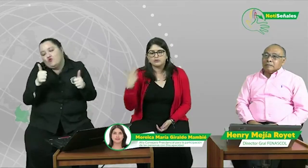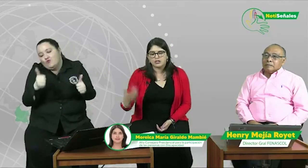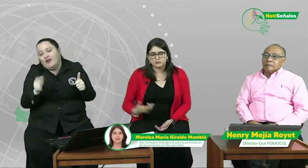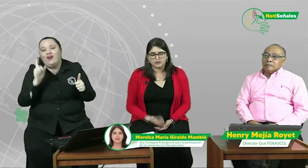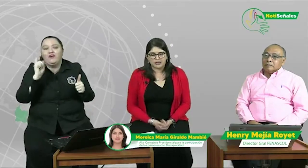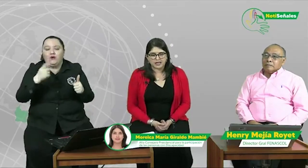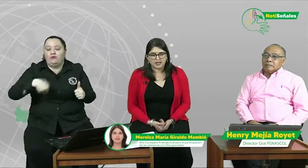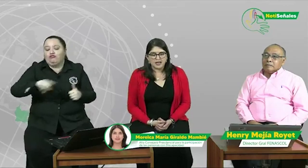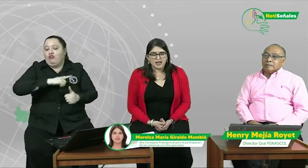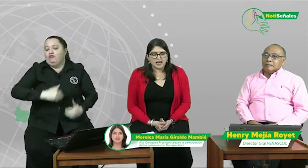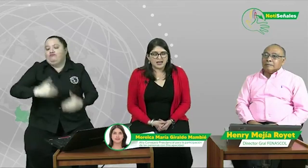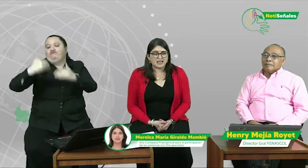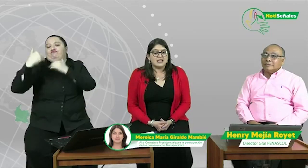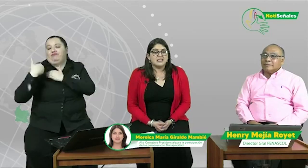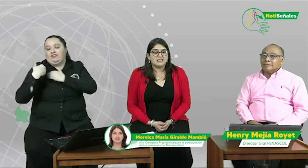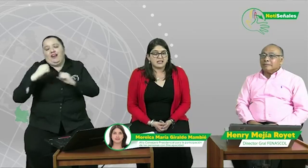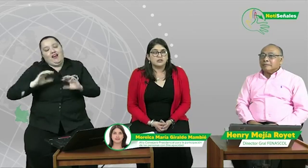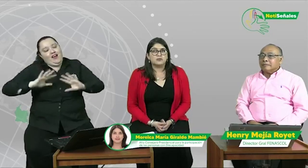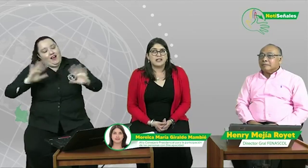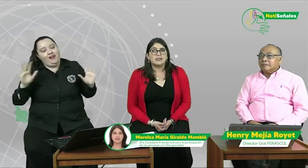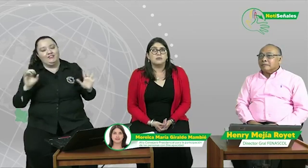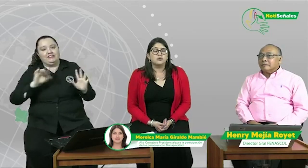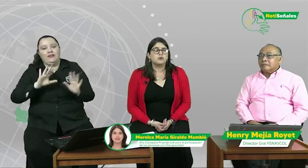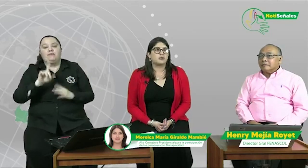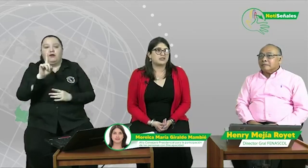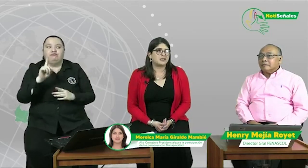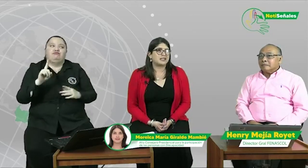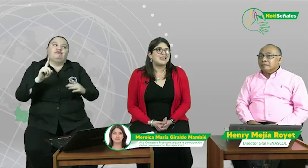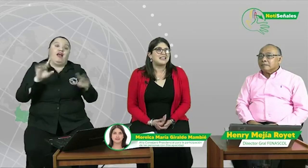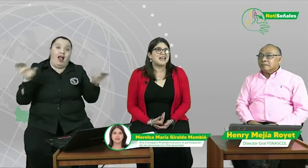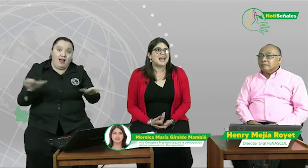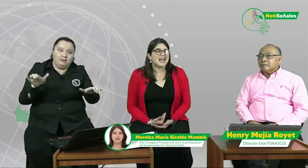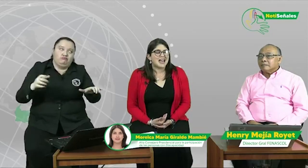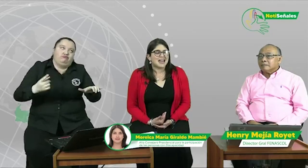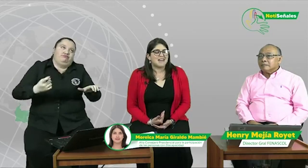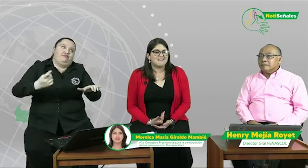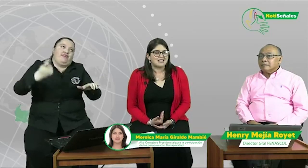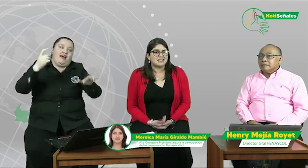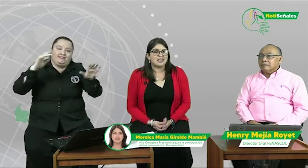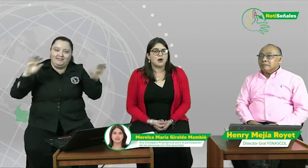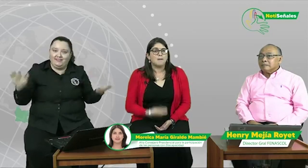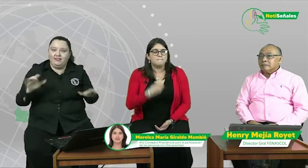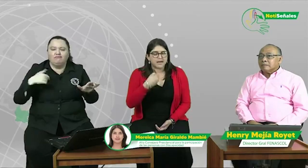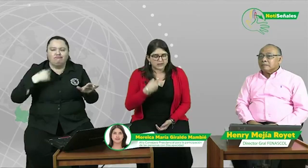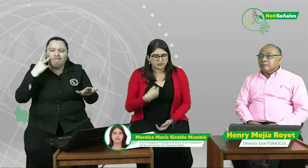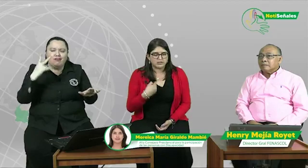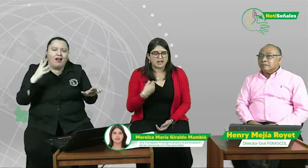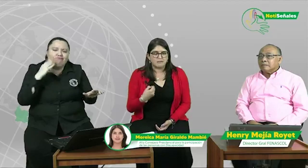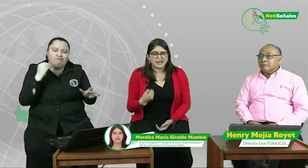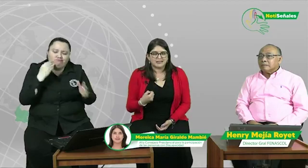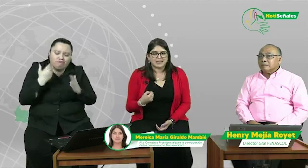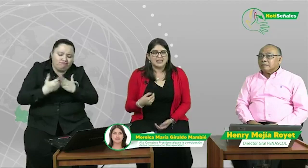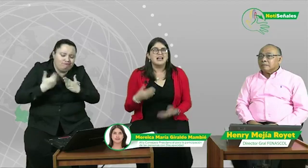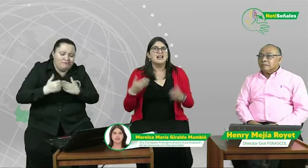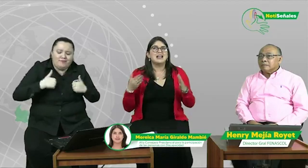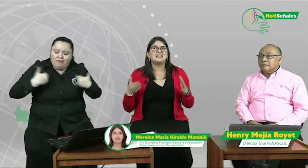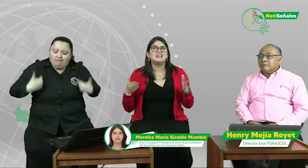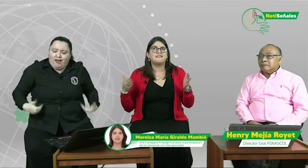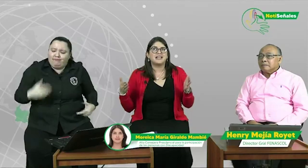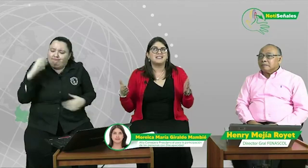responsabilidad, sí nos falta mucho por hacer. Y he evidenciado personalmente las diferencias